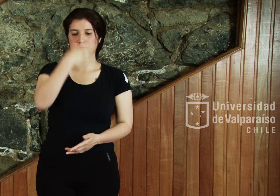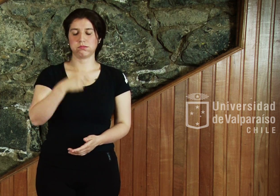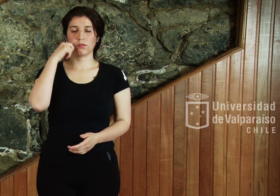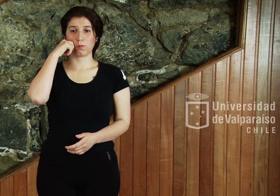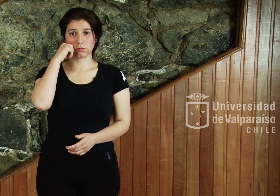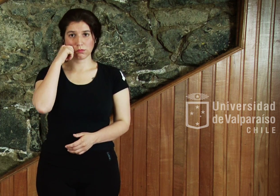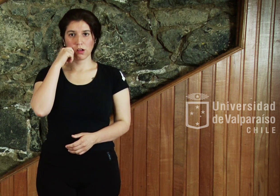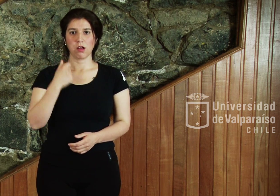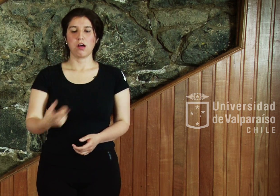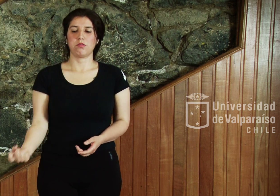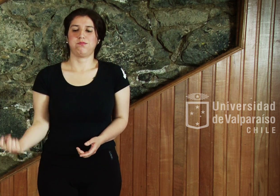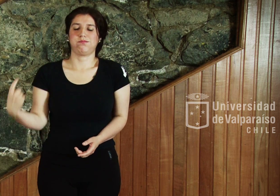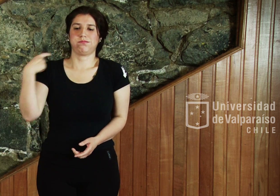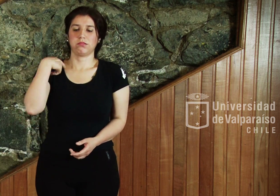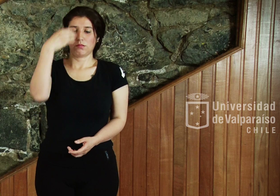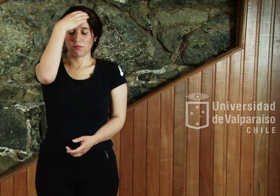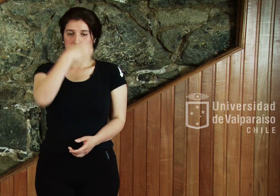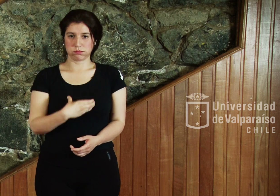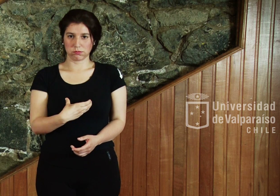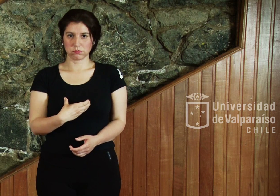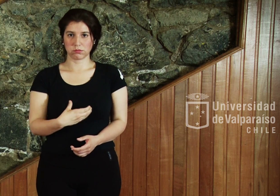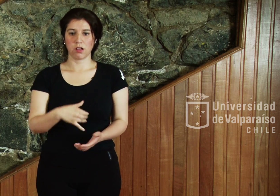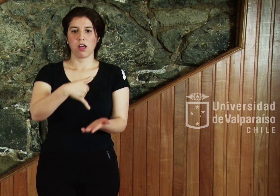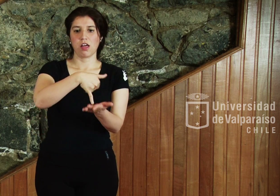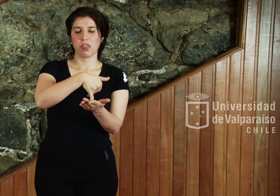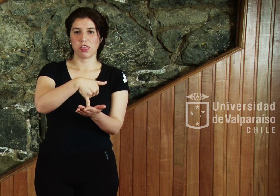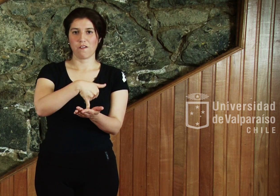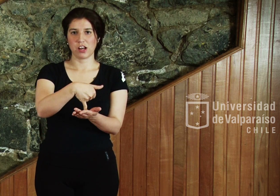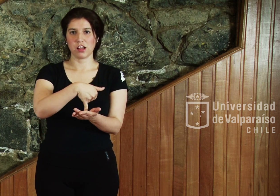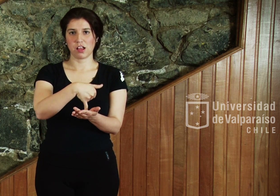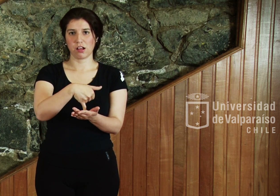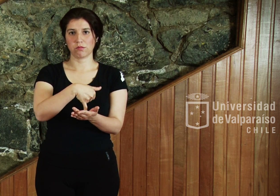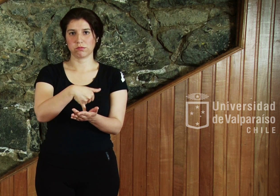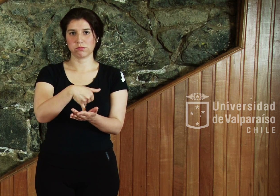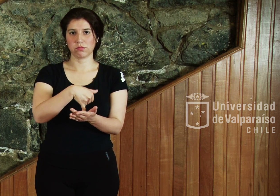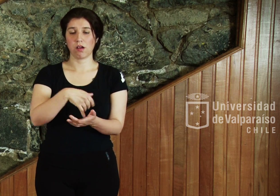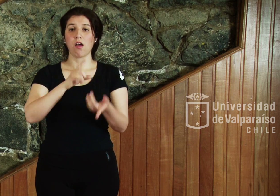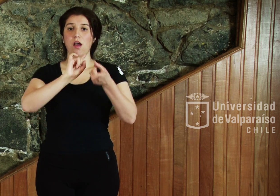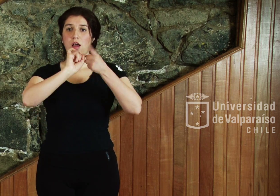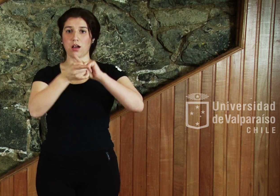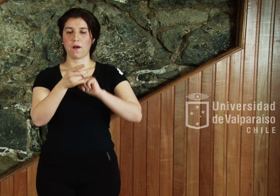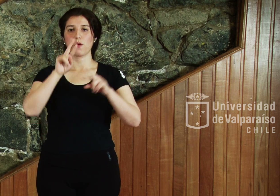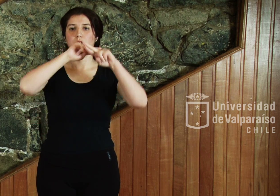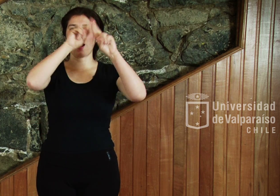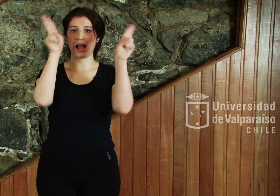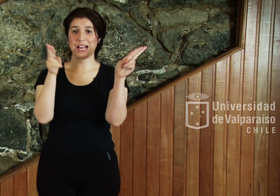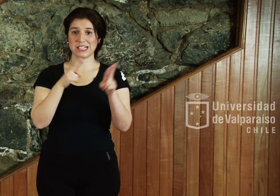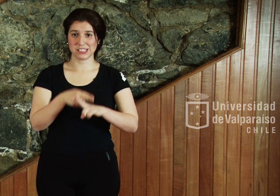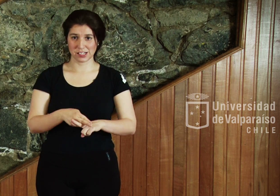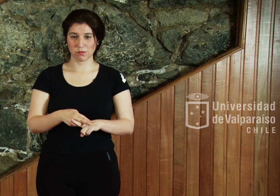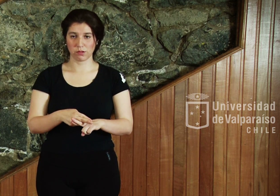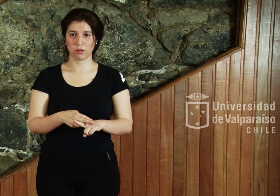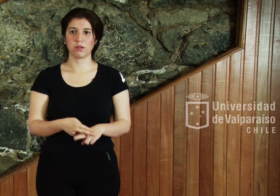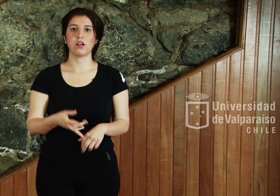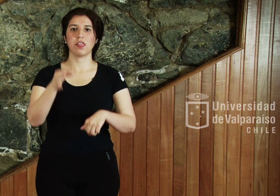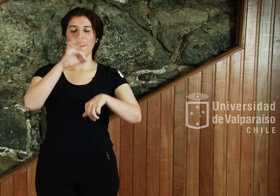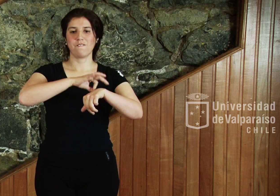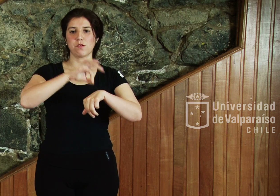Este actúa en el cuerpo atacando el sistema inmunológico. En cambio, el SIDA, síndrome de inmunodeficiencia adquirida, se